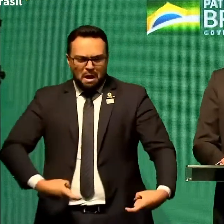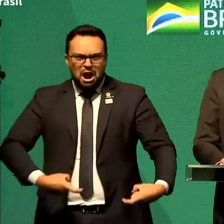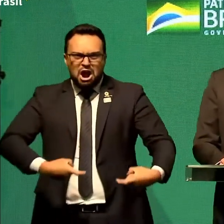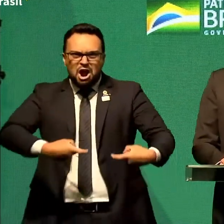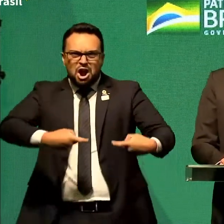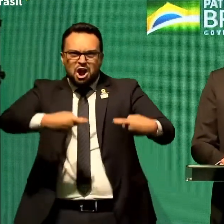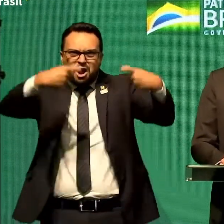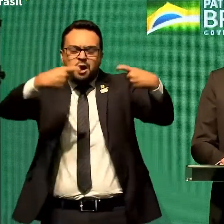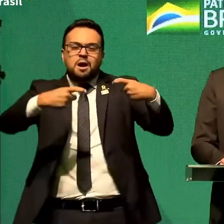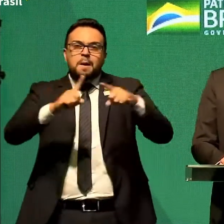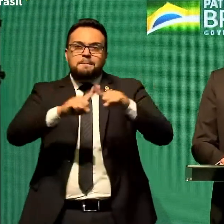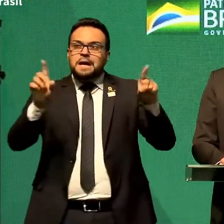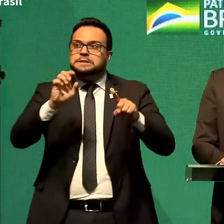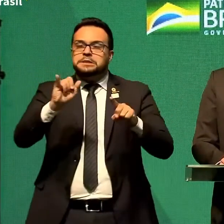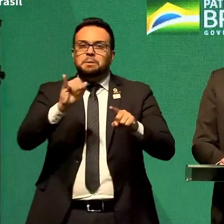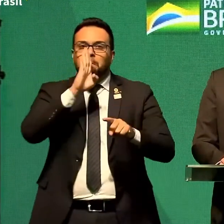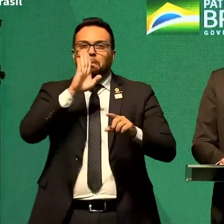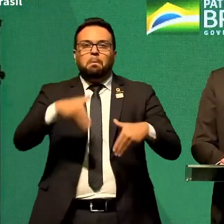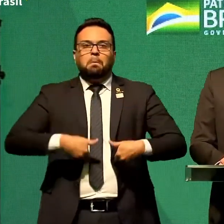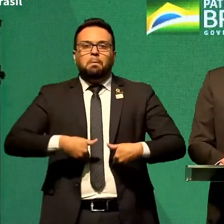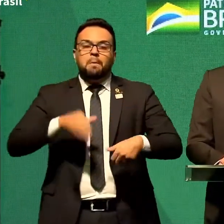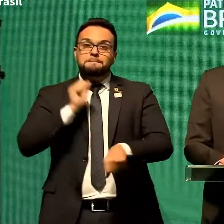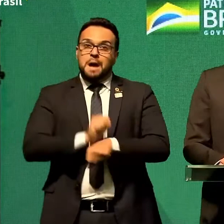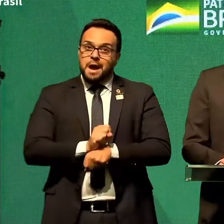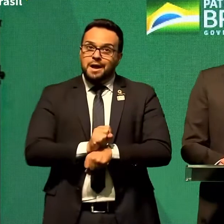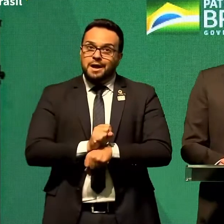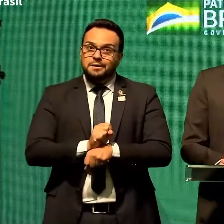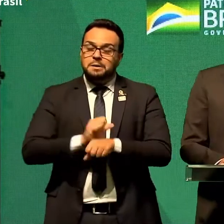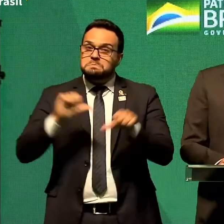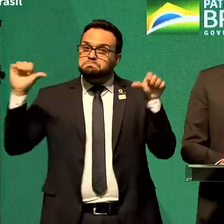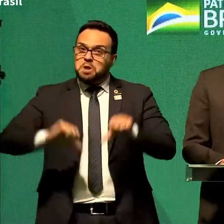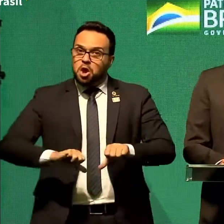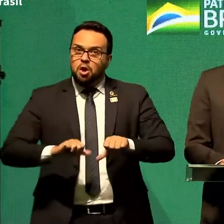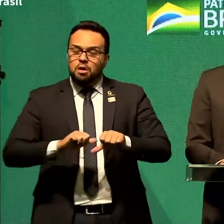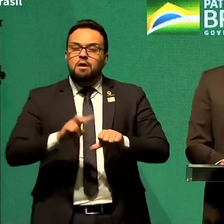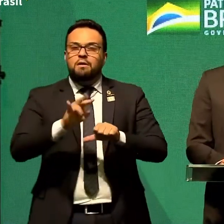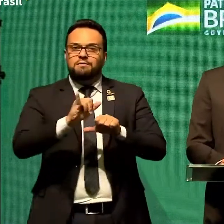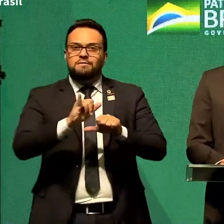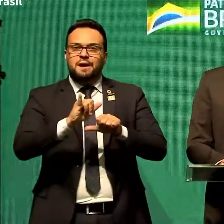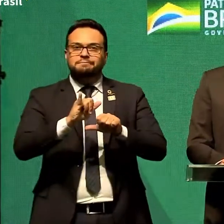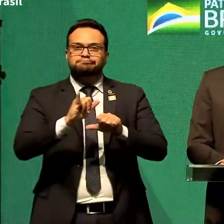Mas se nada fizermos, seremos derrotados.